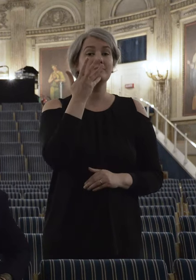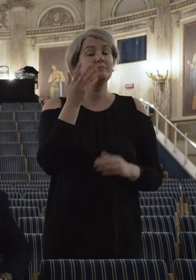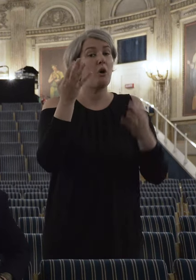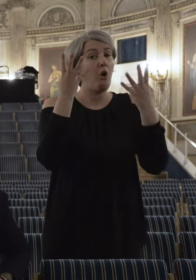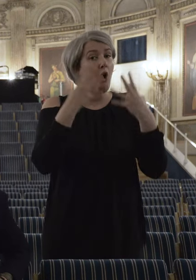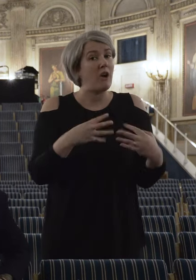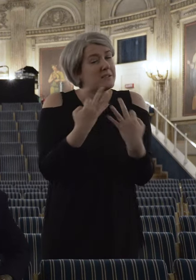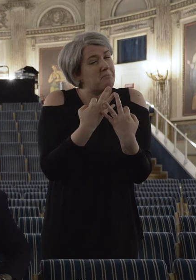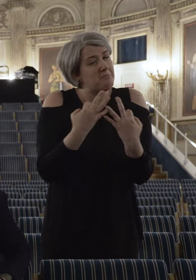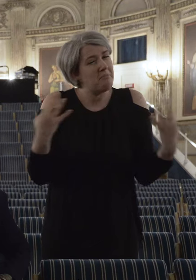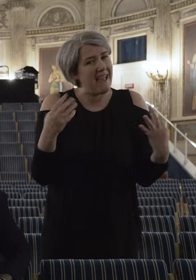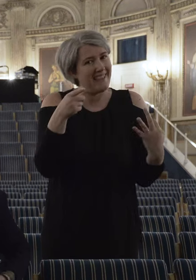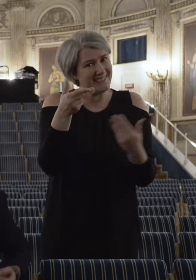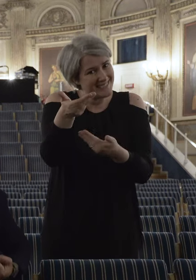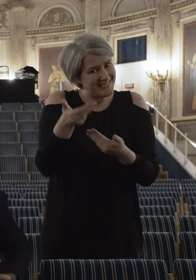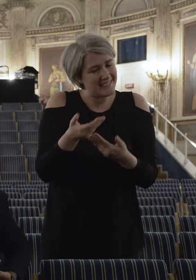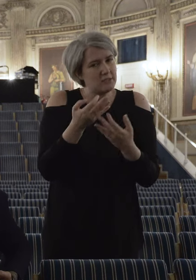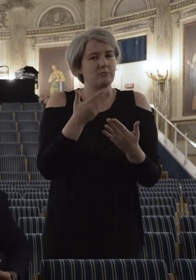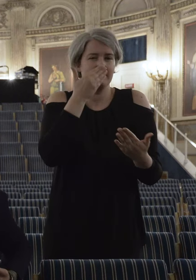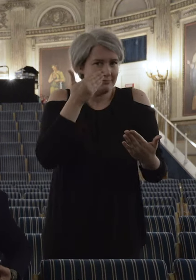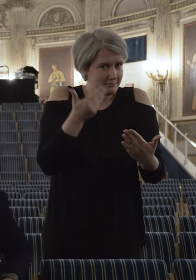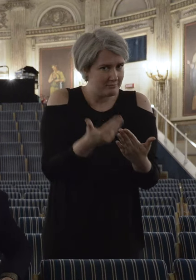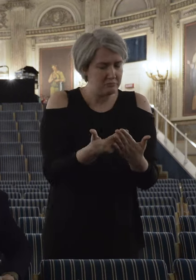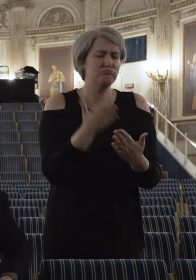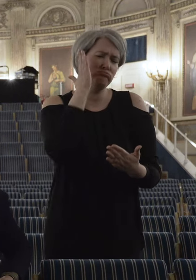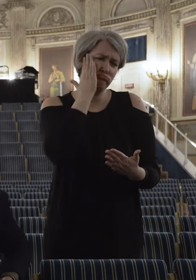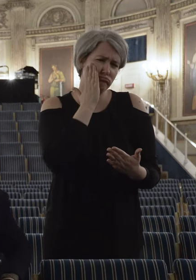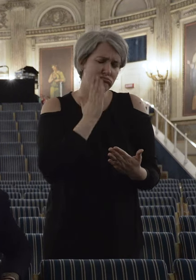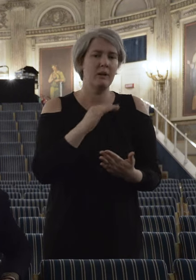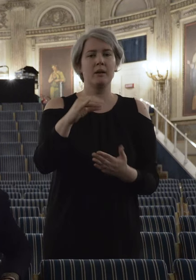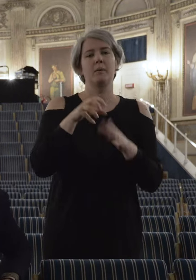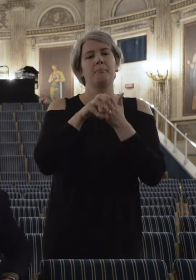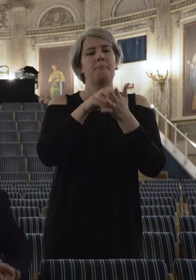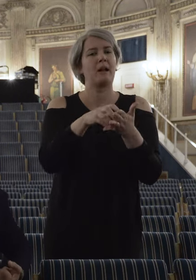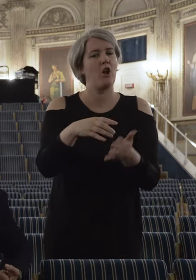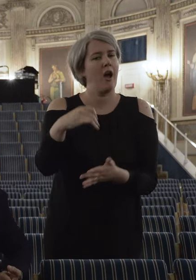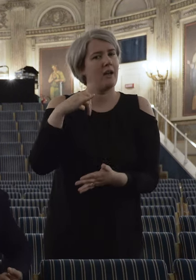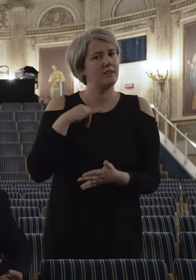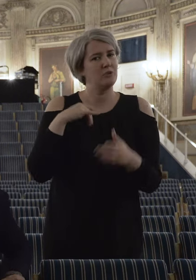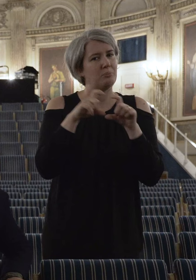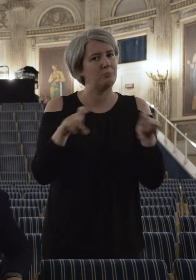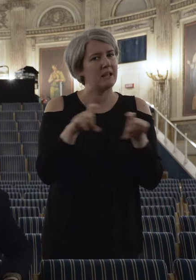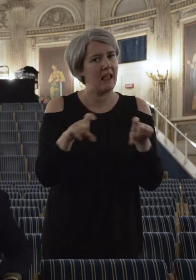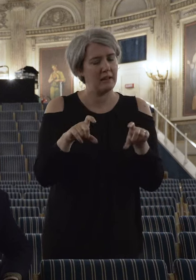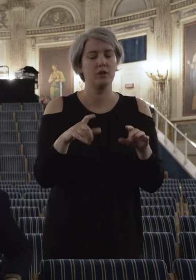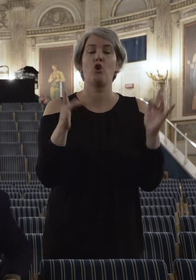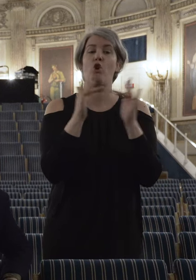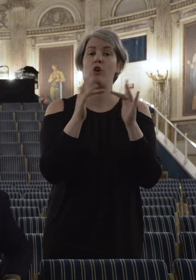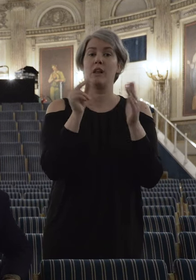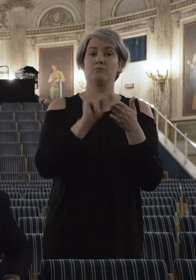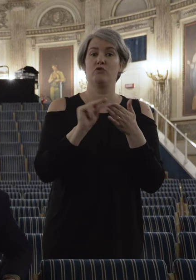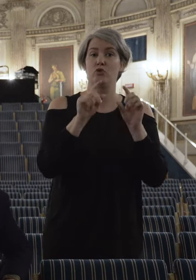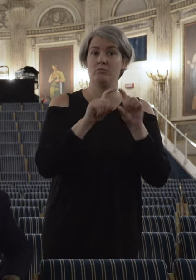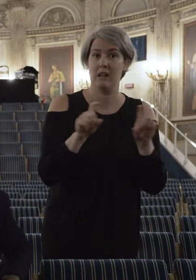accoglienza ti chiediamo di prenotare in anticipo i biglietti contattando la nostra biglietteria allo